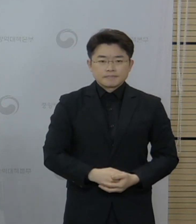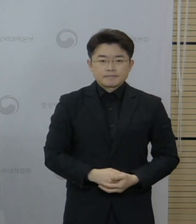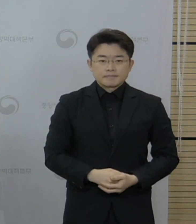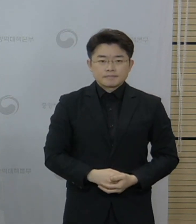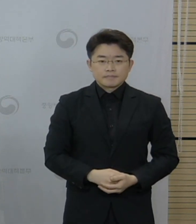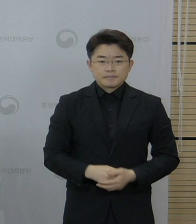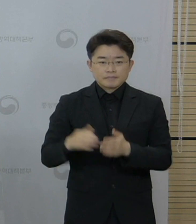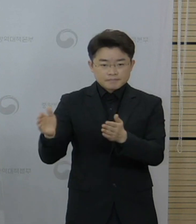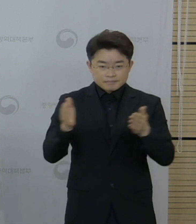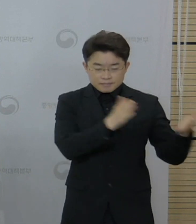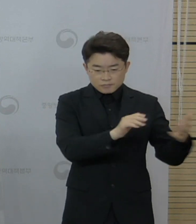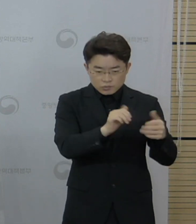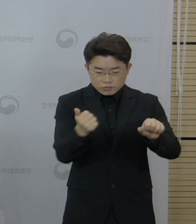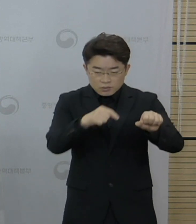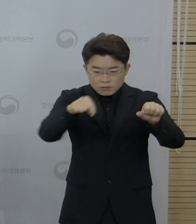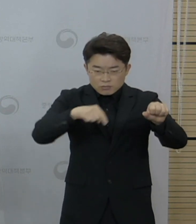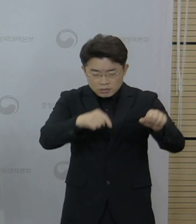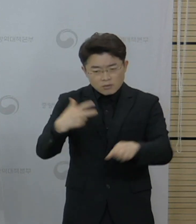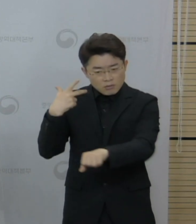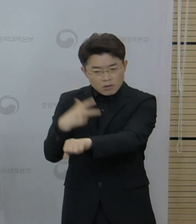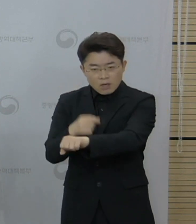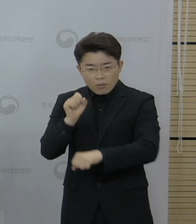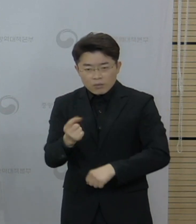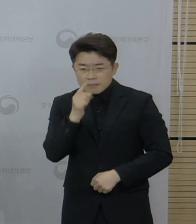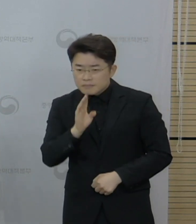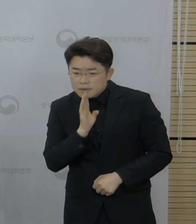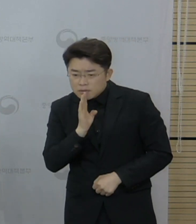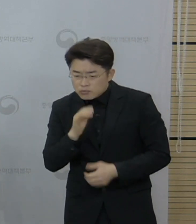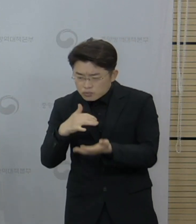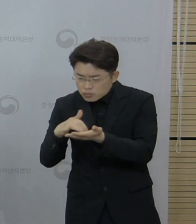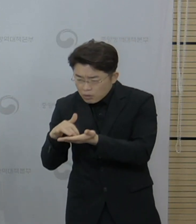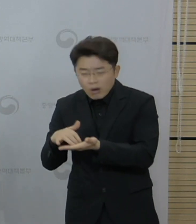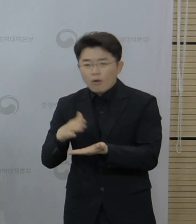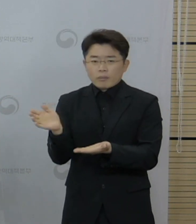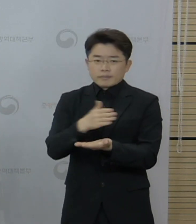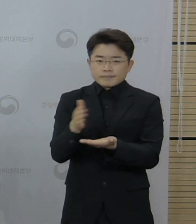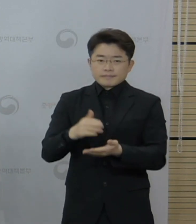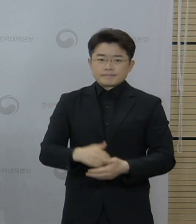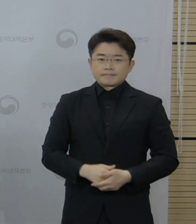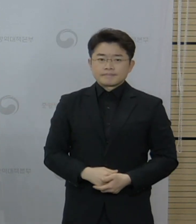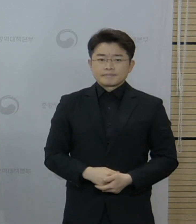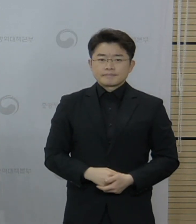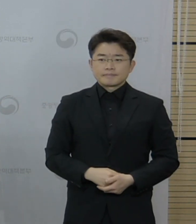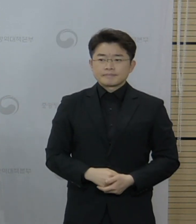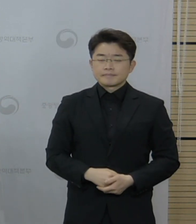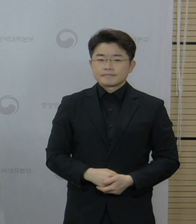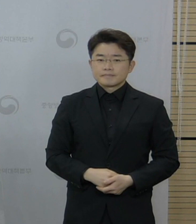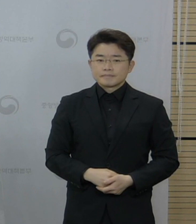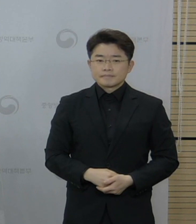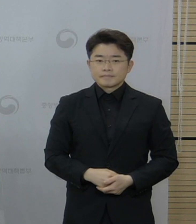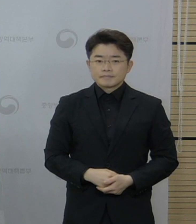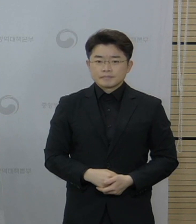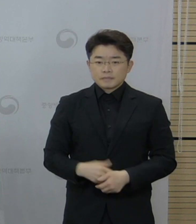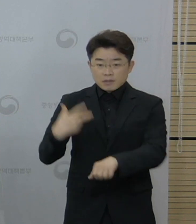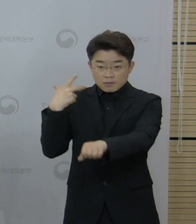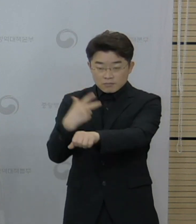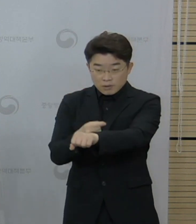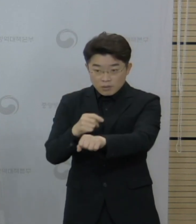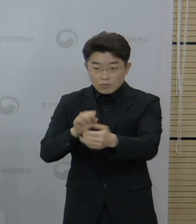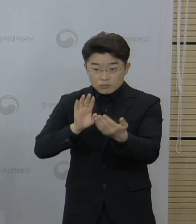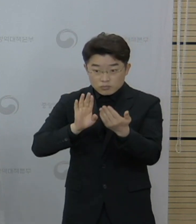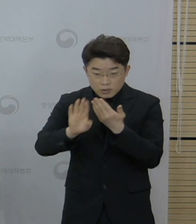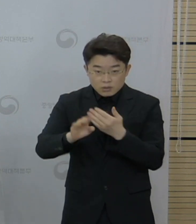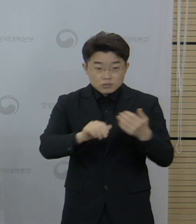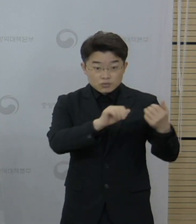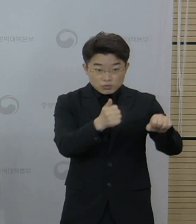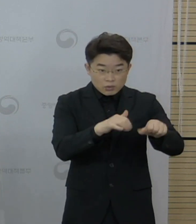사례들 중에서 인과성이 인정된 케이스는 아직까지 없습니다. 정리하자라고 하면 사망 사례는 47건